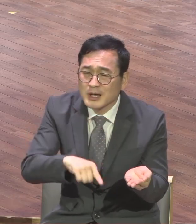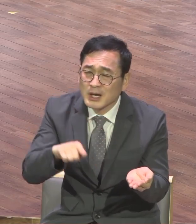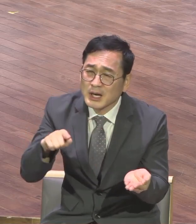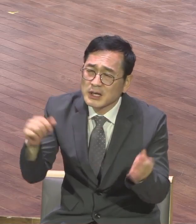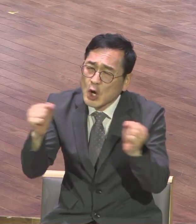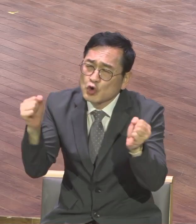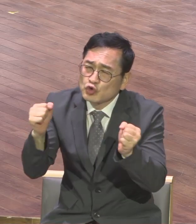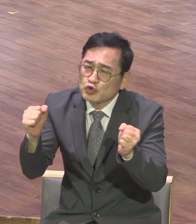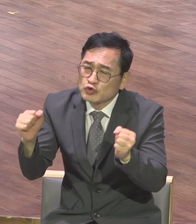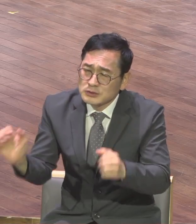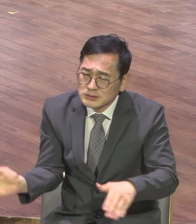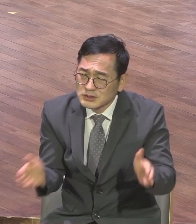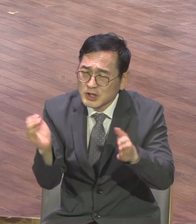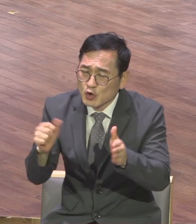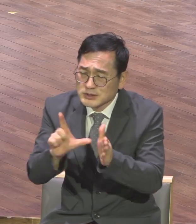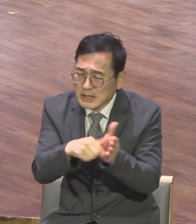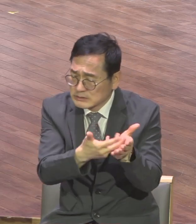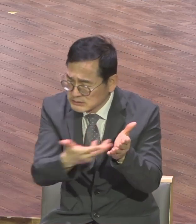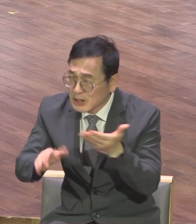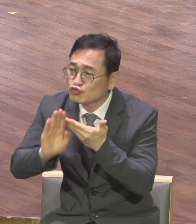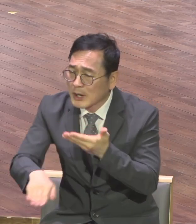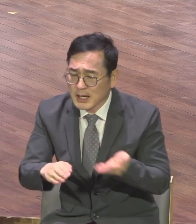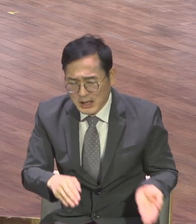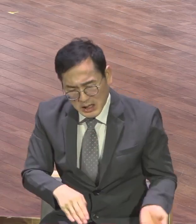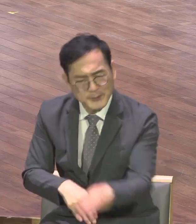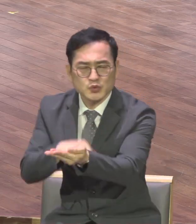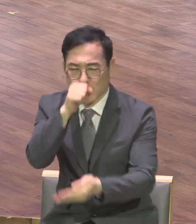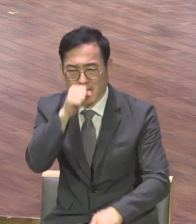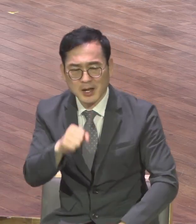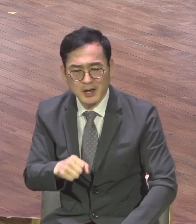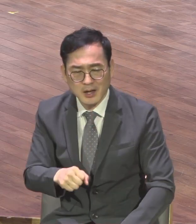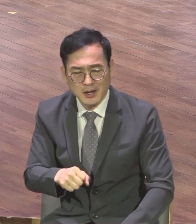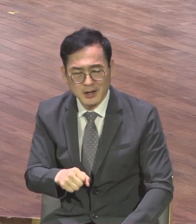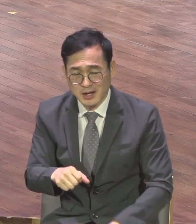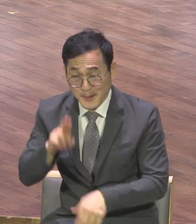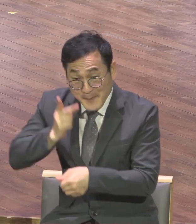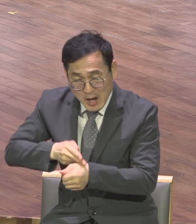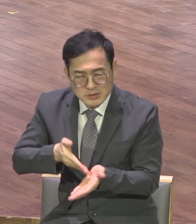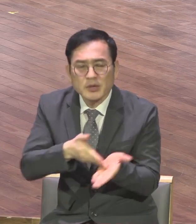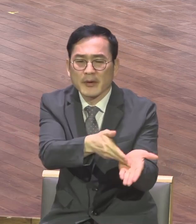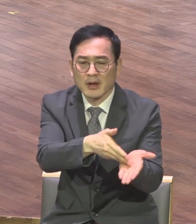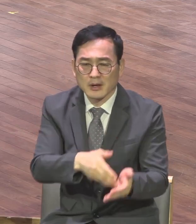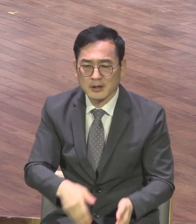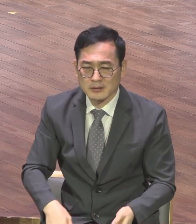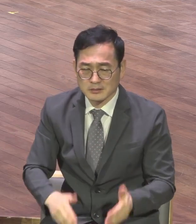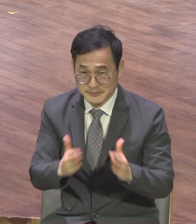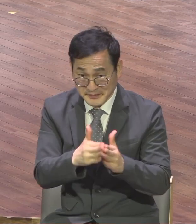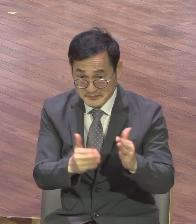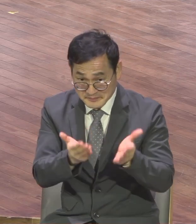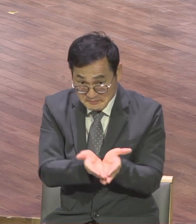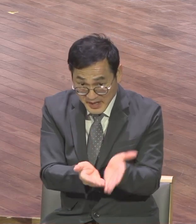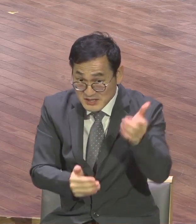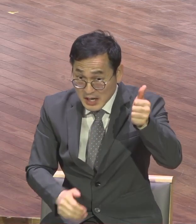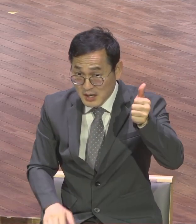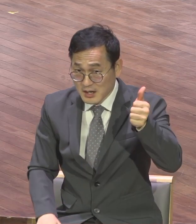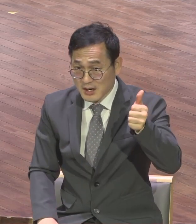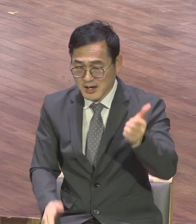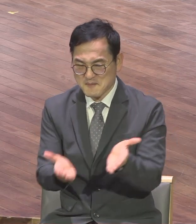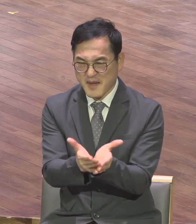배의 선장과 선주는 미항보다도 규모가 더 크고 좀 즐길 수 있는 이 베닉스로